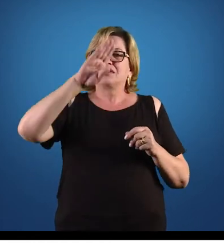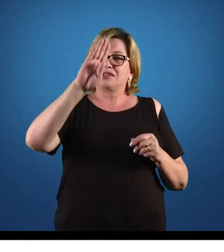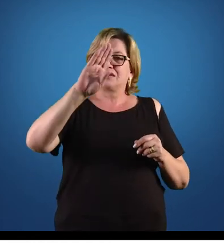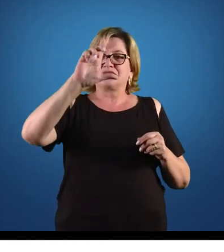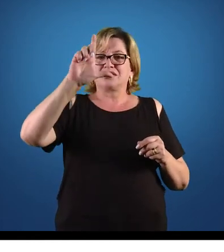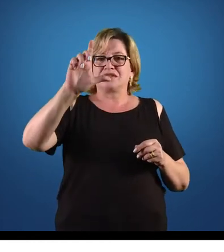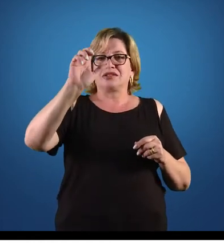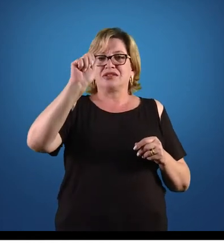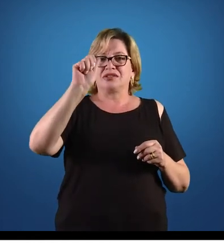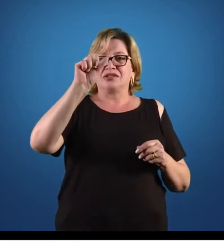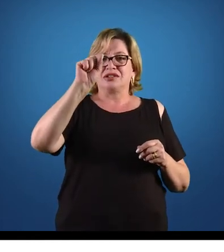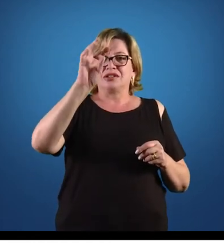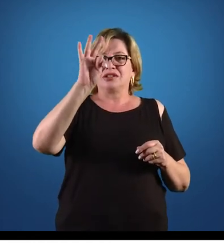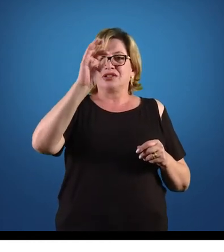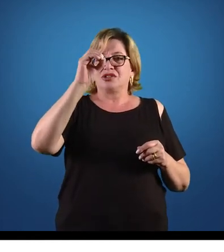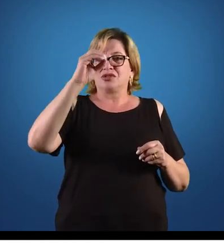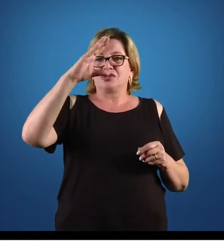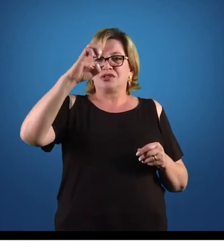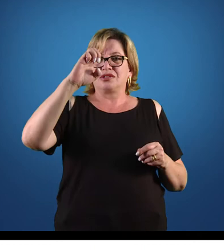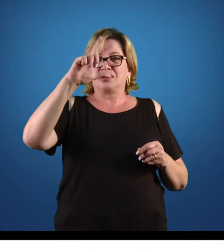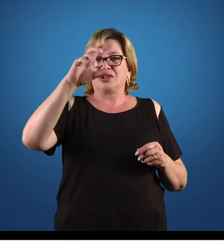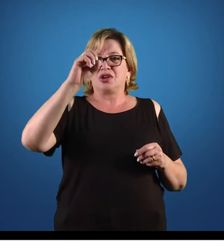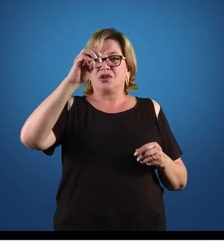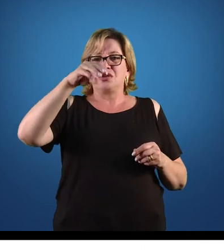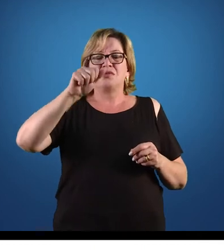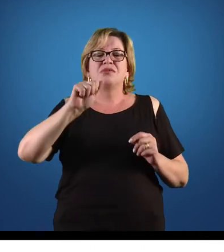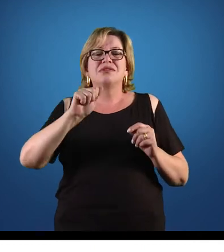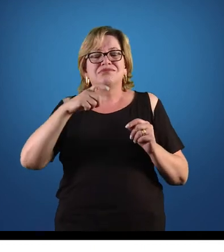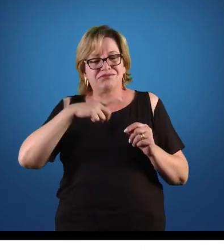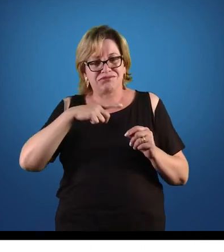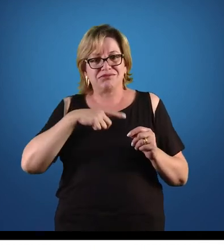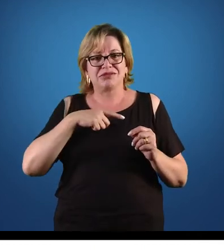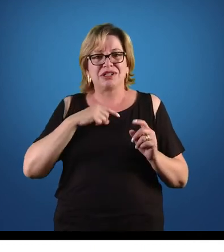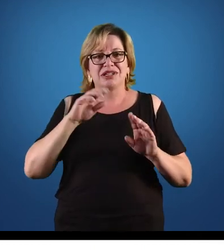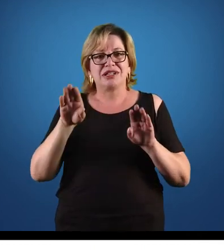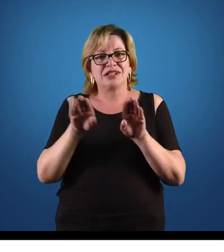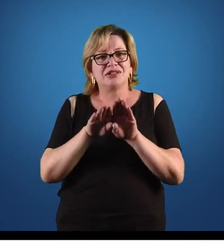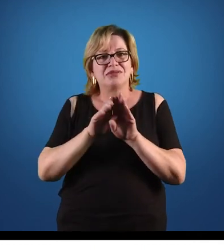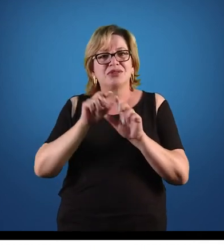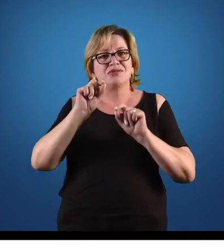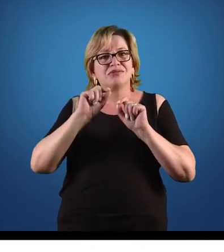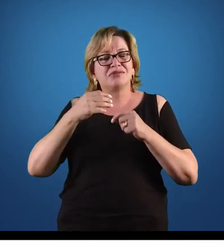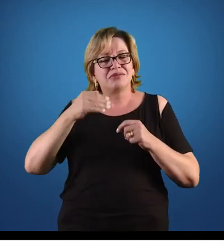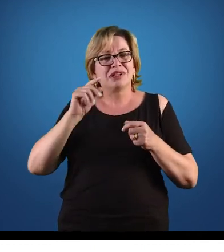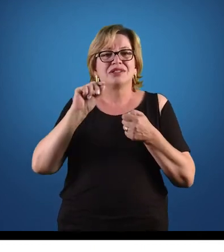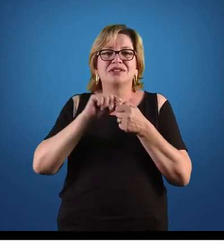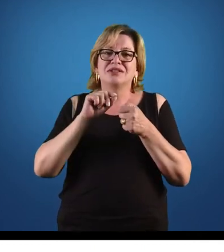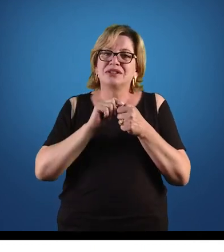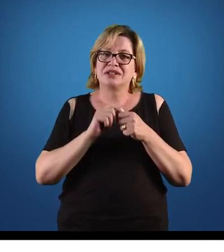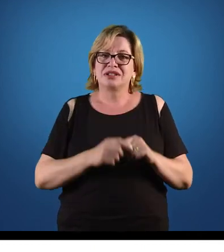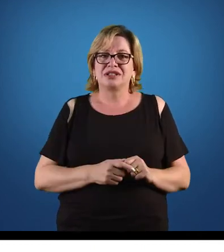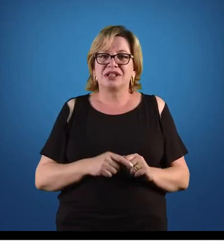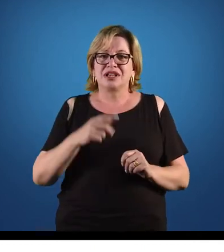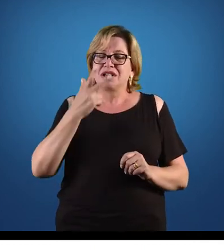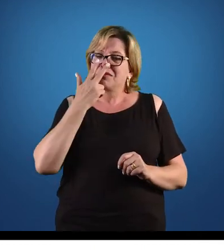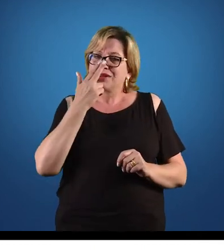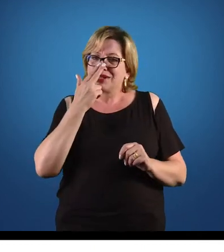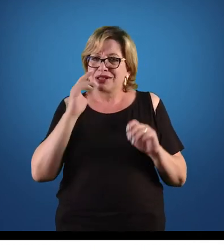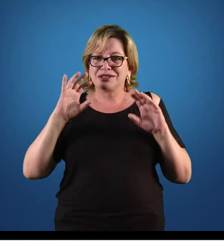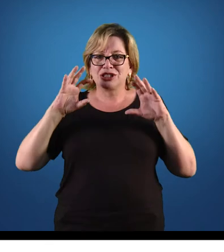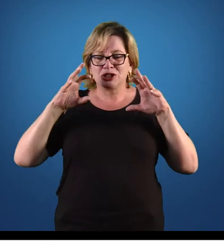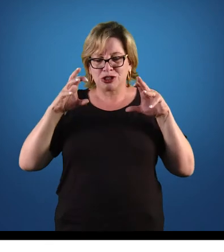blastocelomática. Que mais de vantagem, além de servir de transporte, ela funciona? Ela funciona como um esqueleto